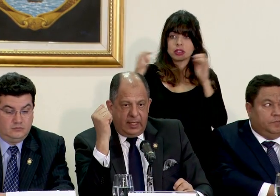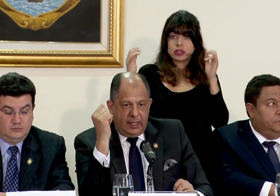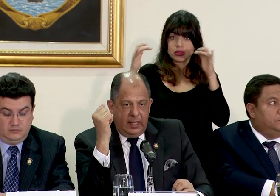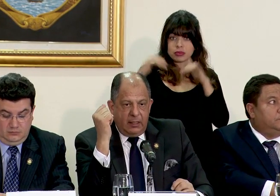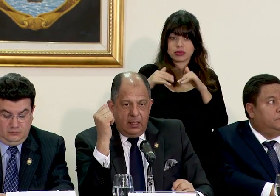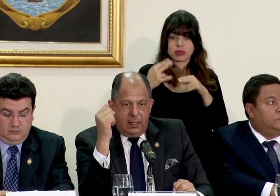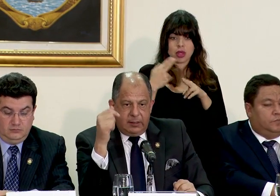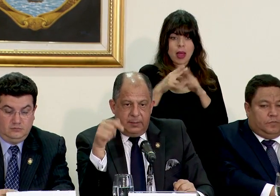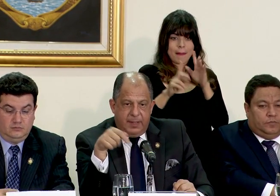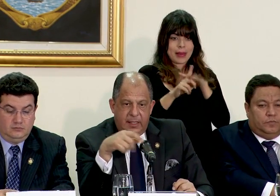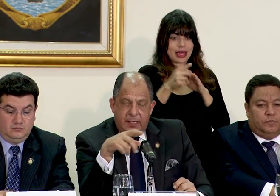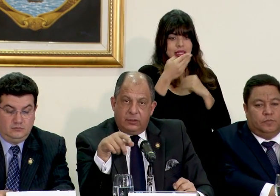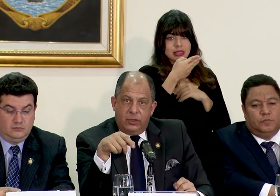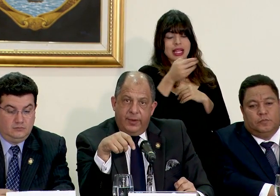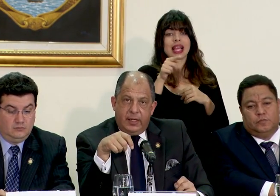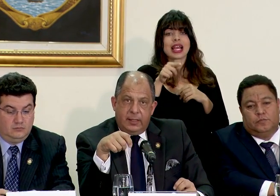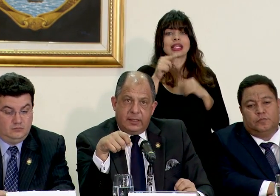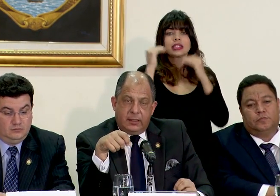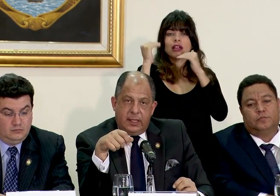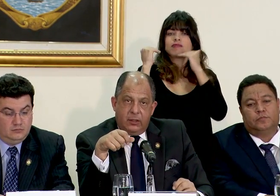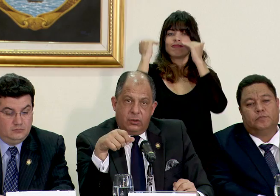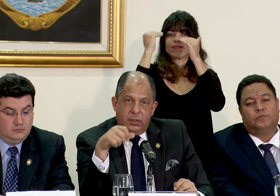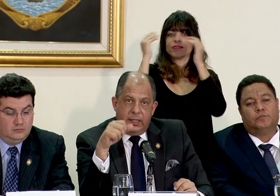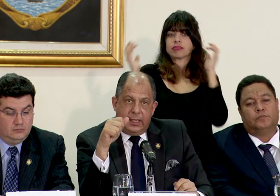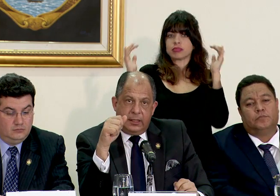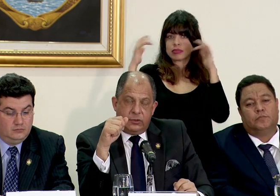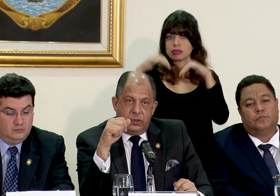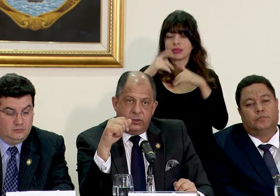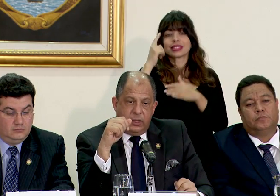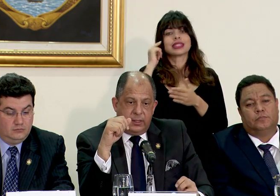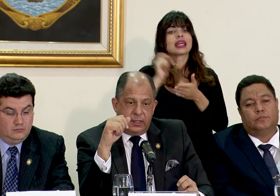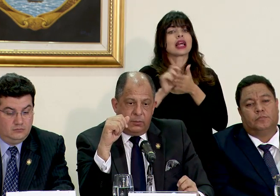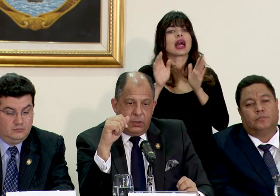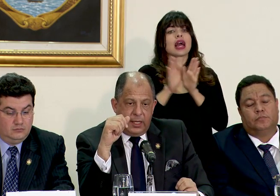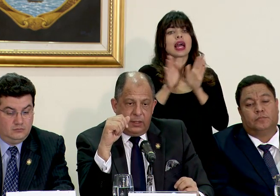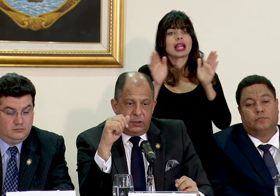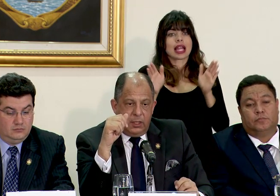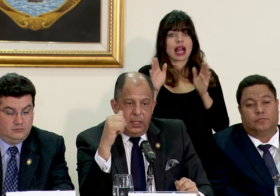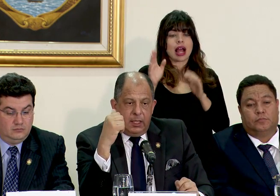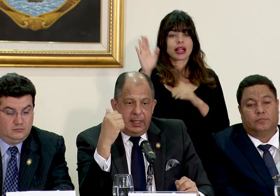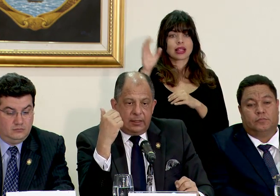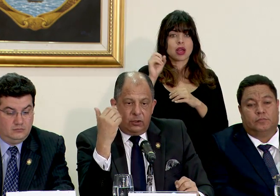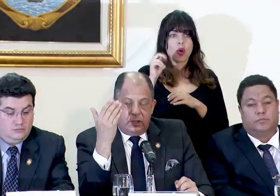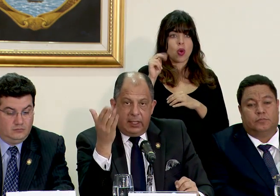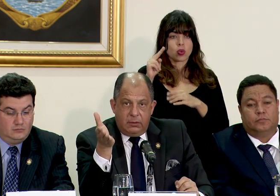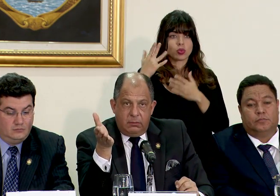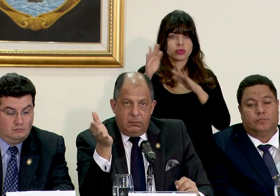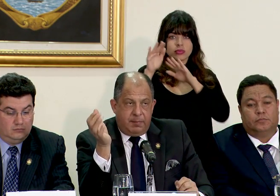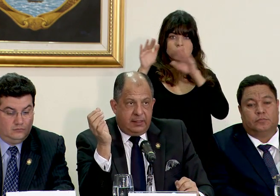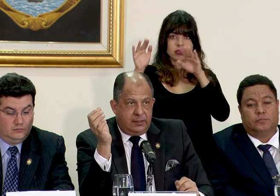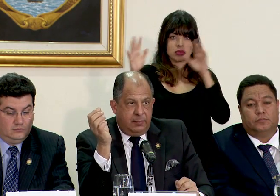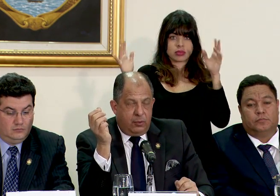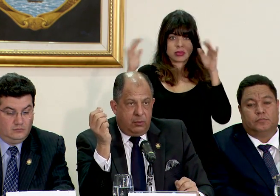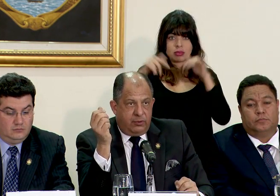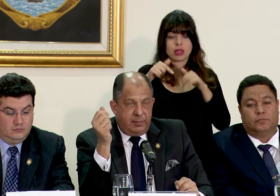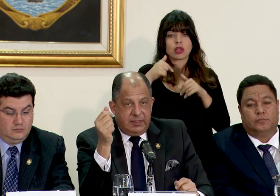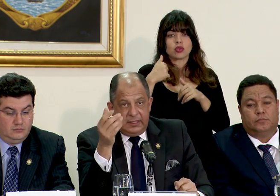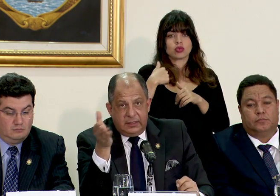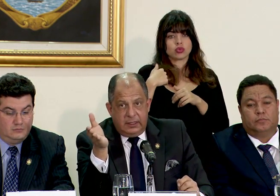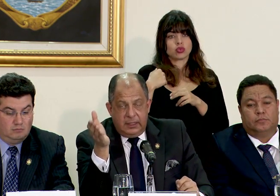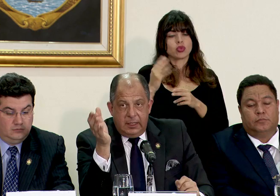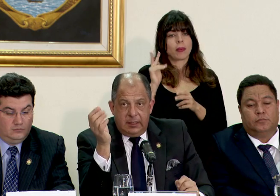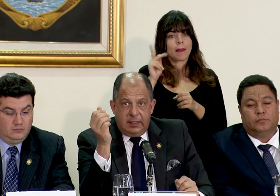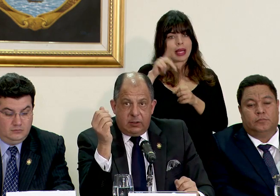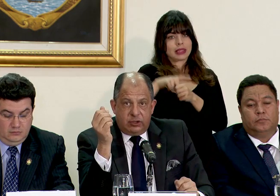aparece aquí es el panel de alto nivel que el secretario general de Naciones Unidas ha convocado y es en donde participo como